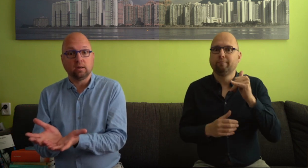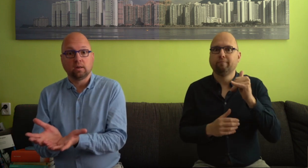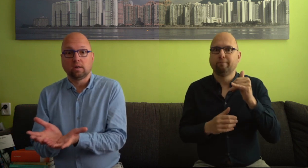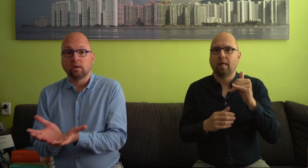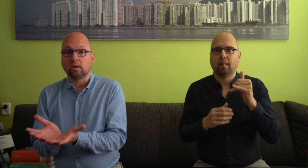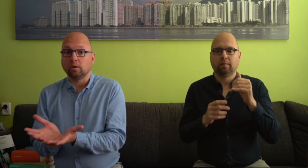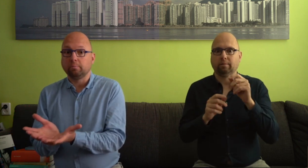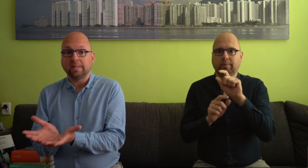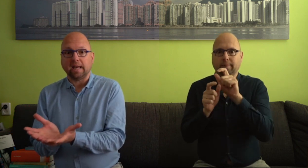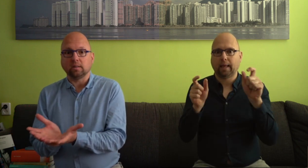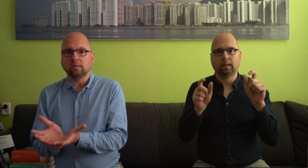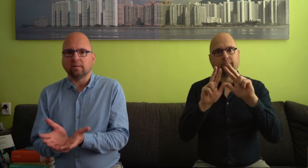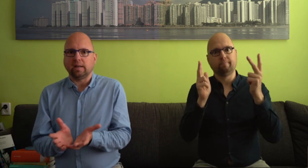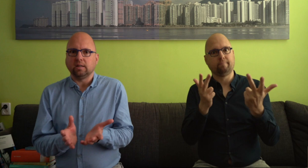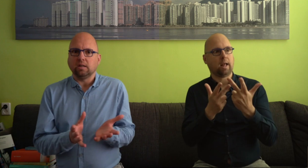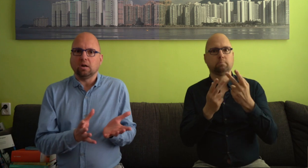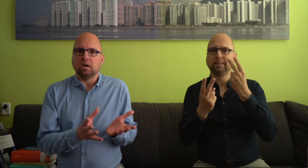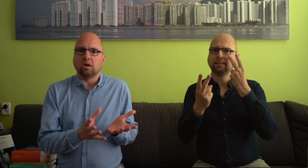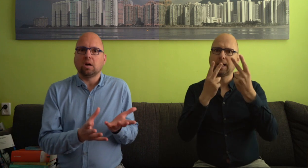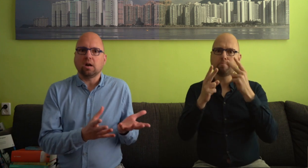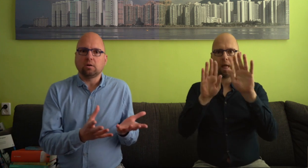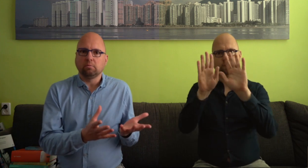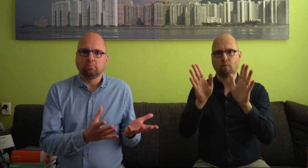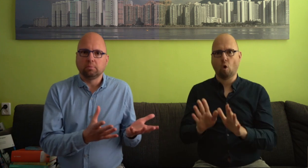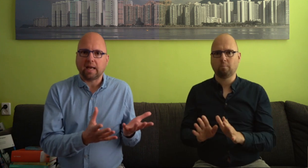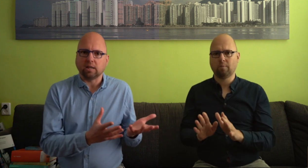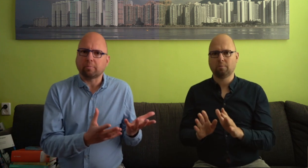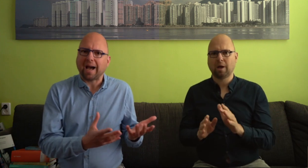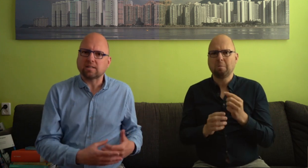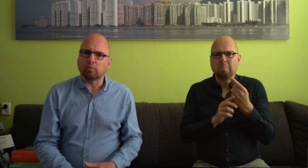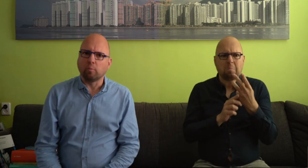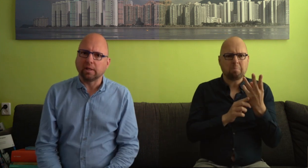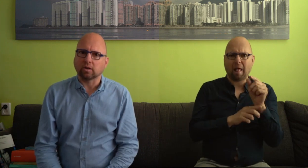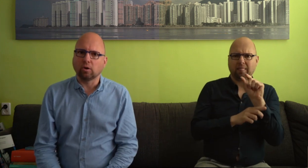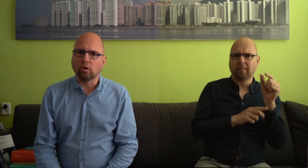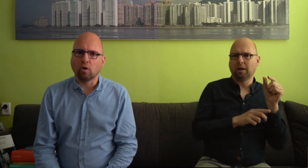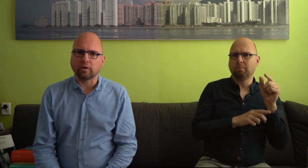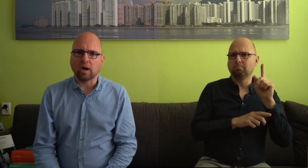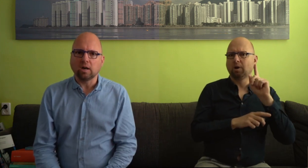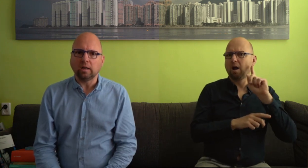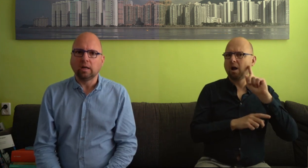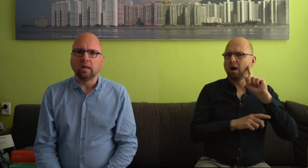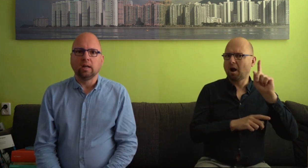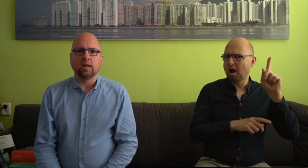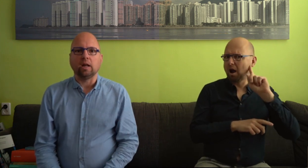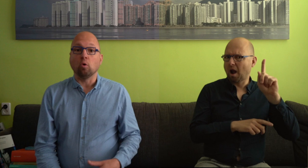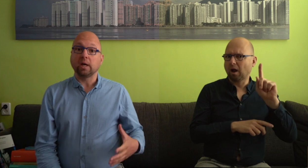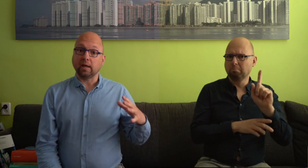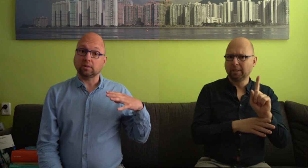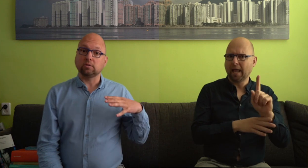betekenen dan dingen die een klank betekenen. We praten gewoon minder over klanken en omgekeerd